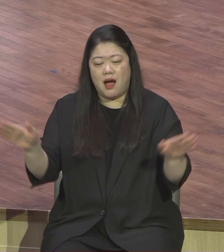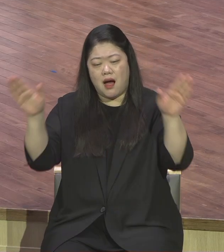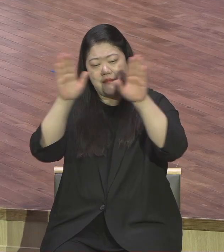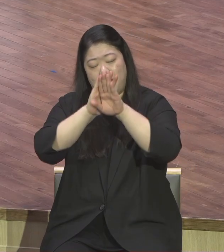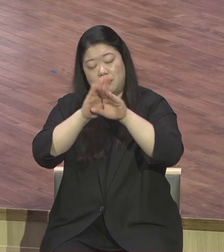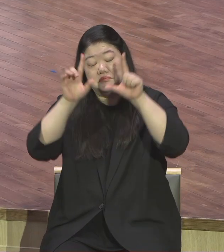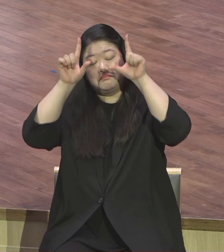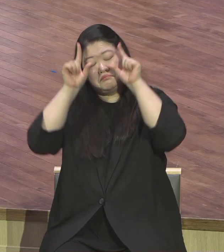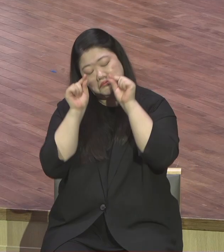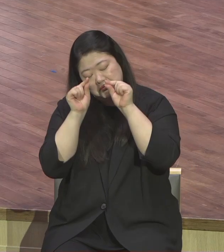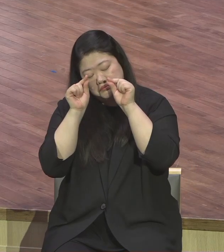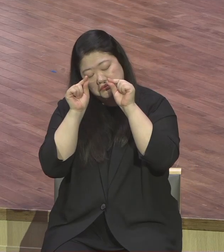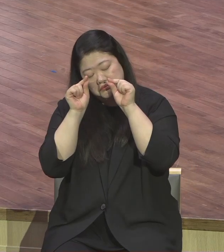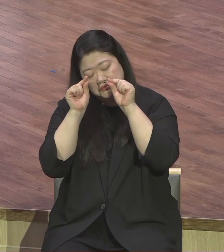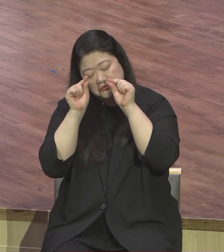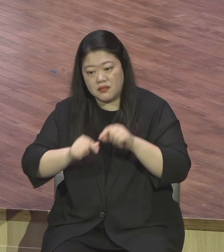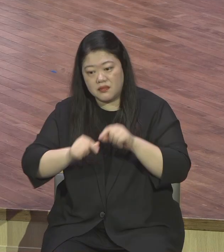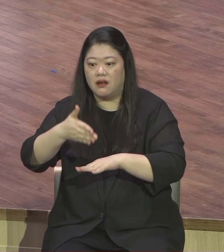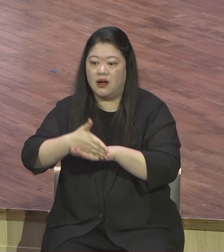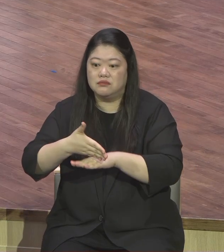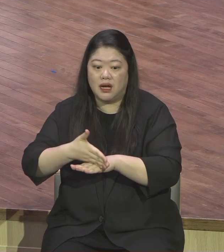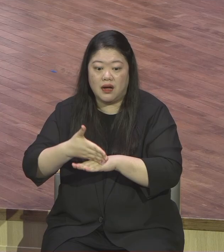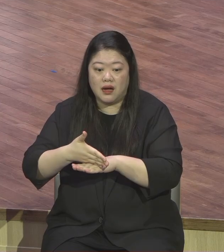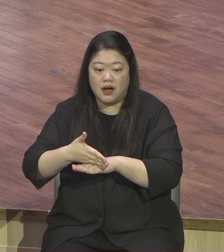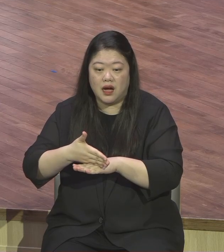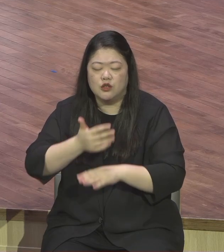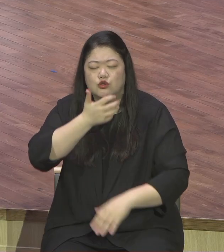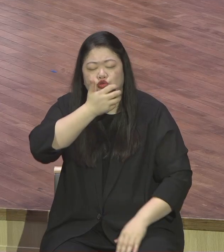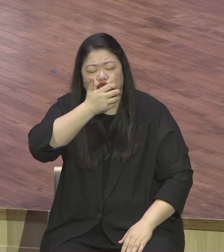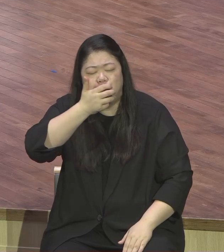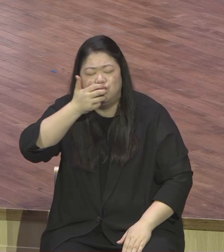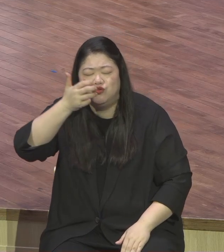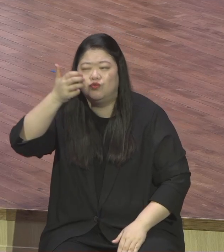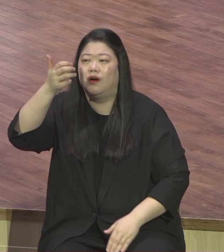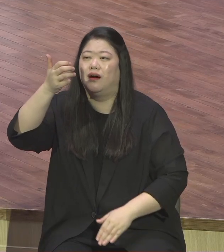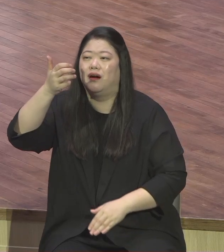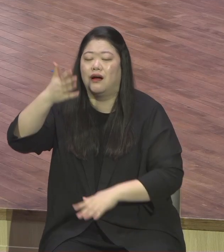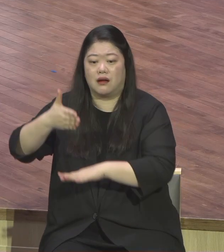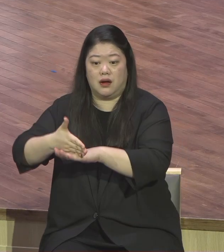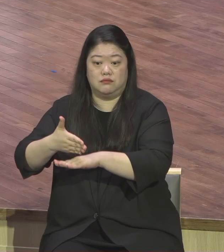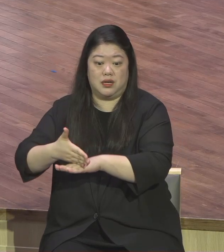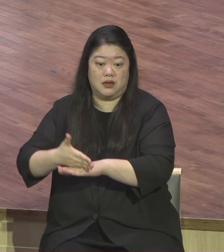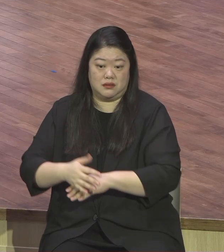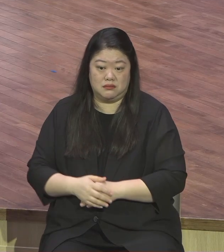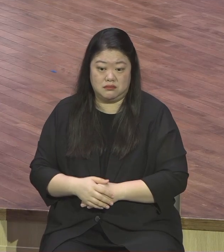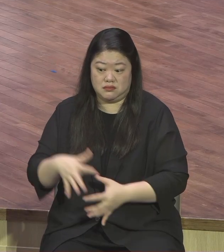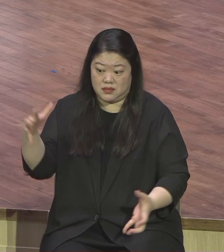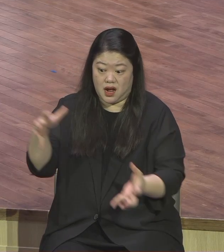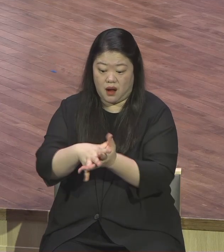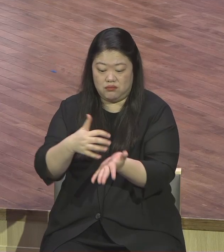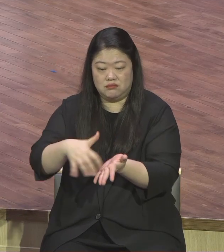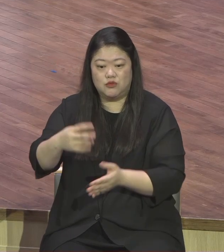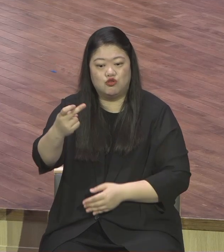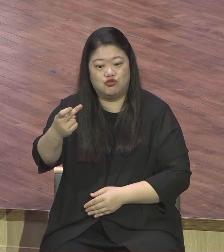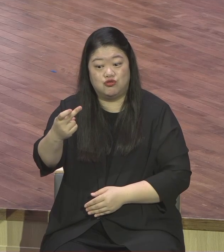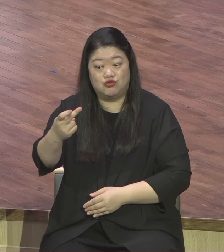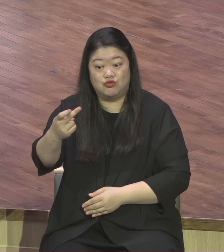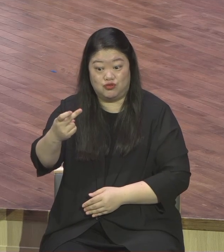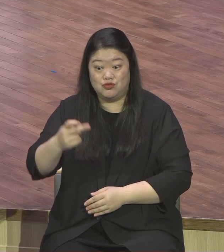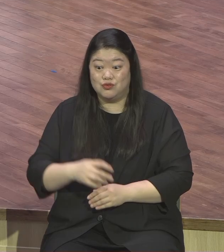평안하게 인도하여 주신 은혜에 감사하고 꿈속에서 생명 주신 은혜에 감사하라 열두 가지 감사